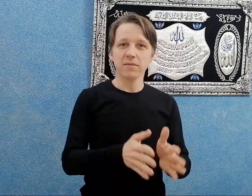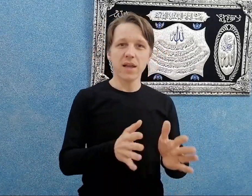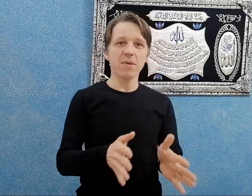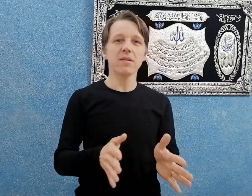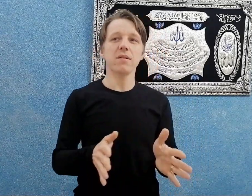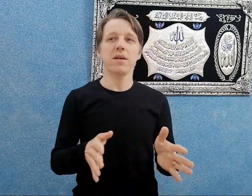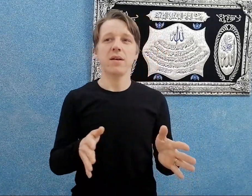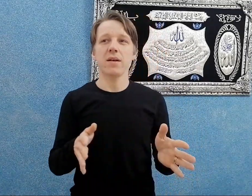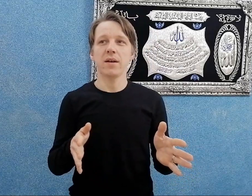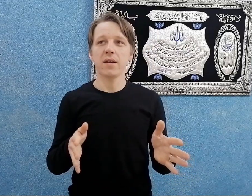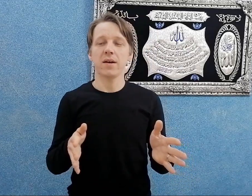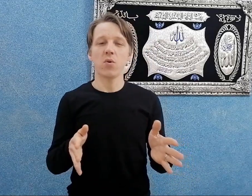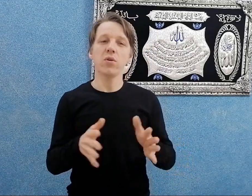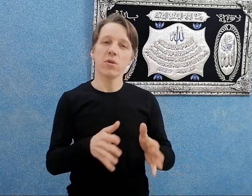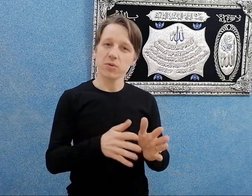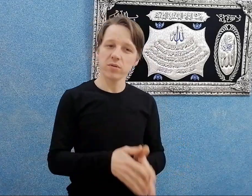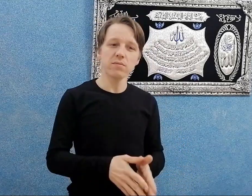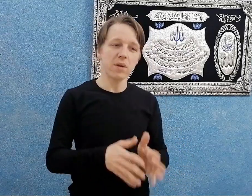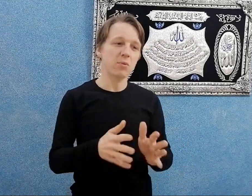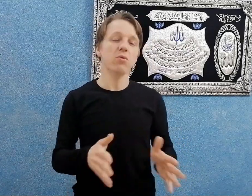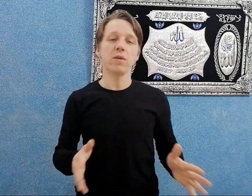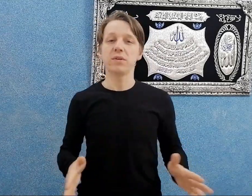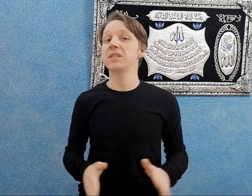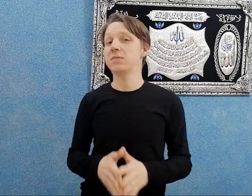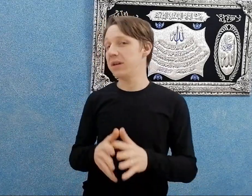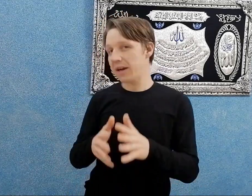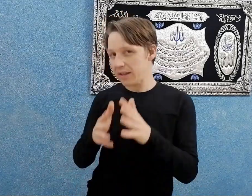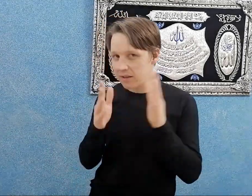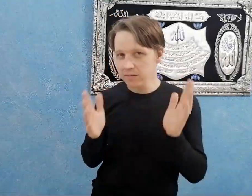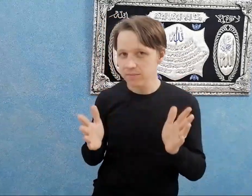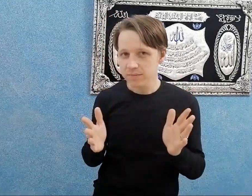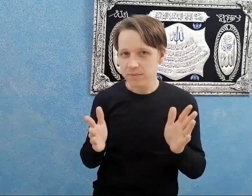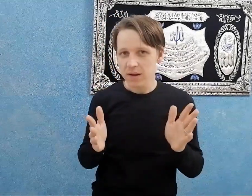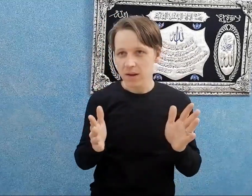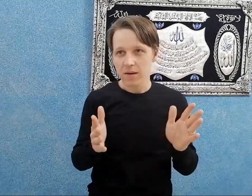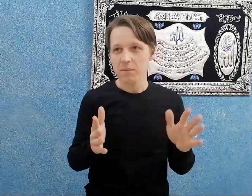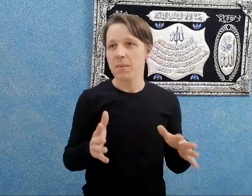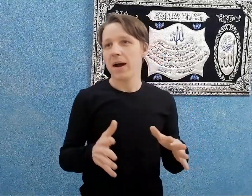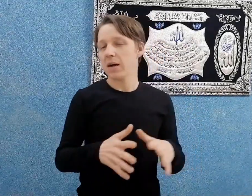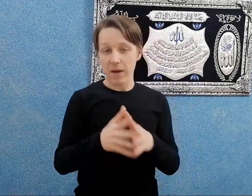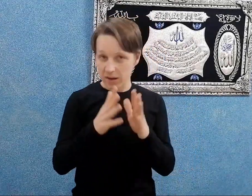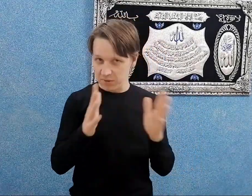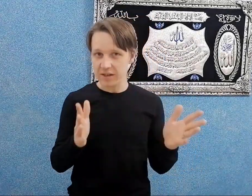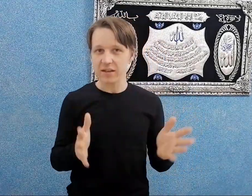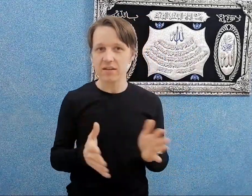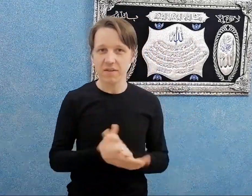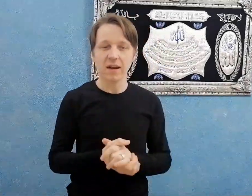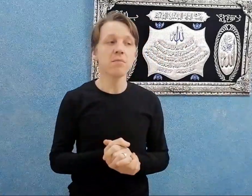دايما اه كل رمضان بيعملوا فاونيس كبيرة جدا. بيبقى حجمها كبير جدا فعلا.